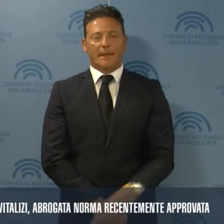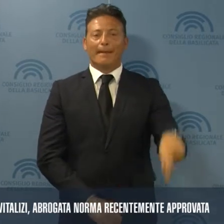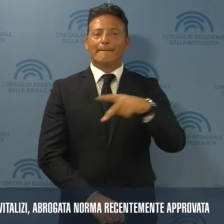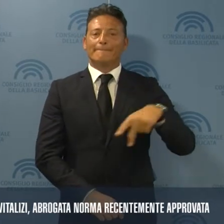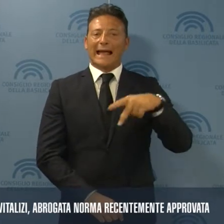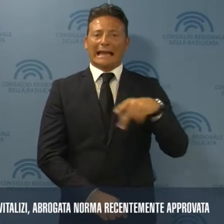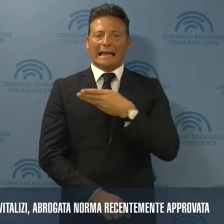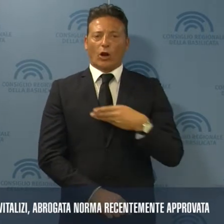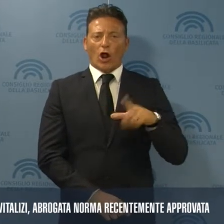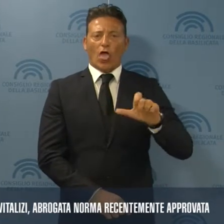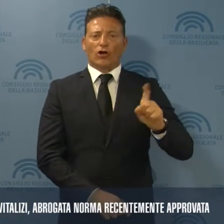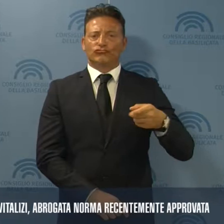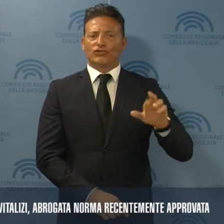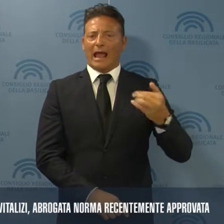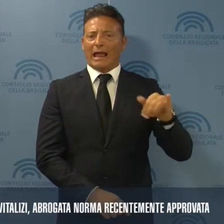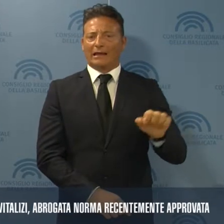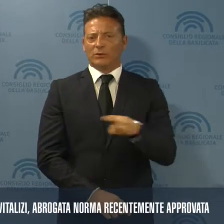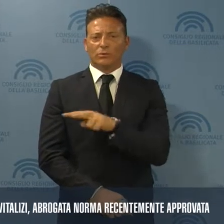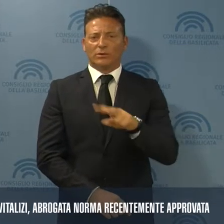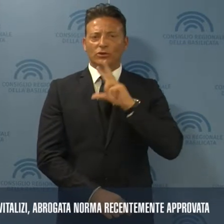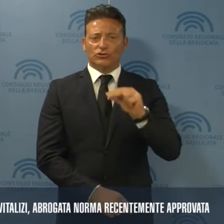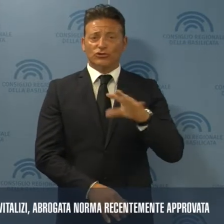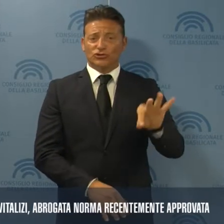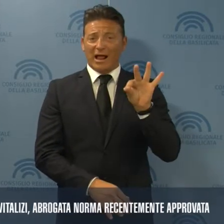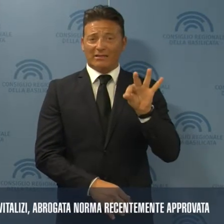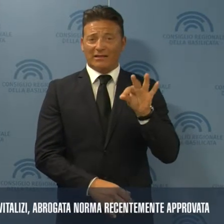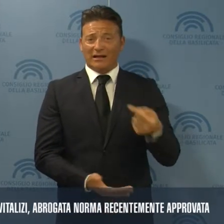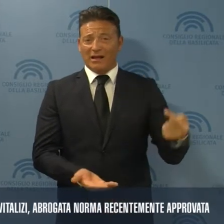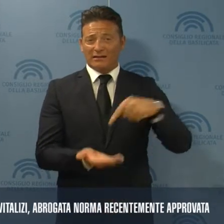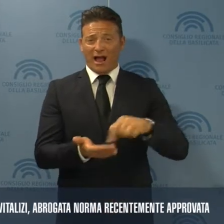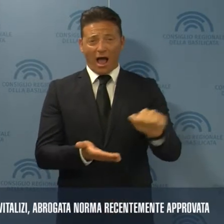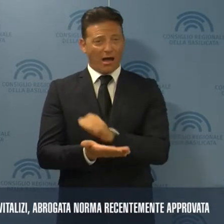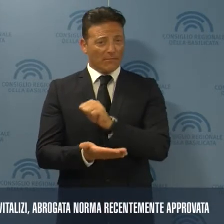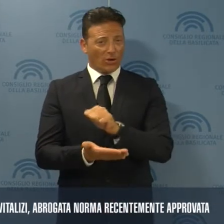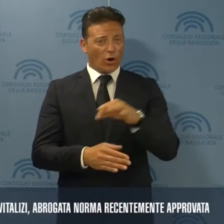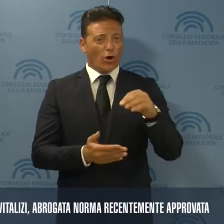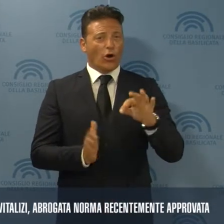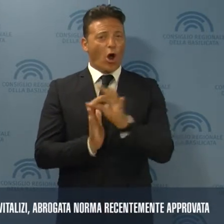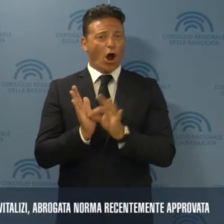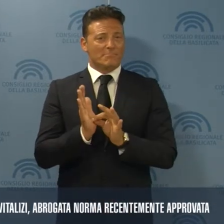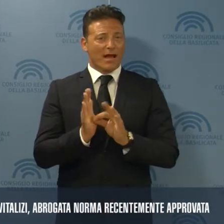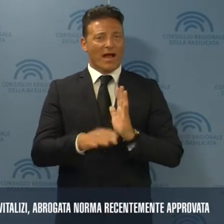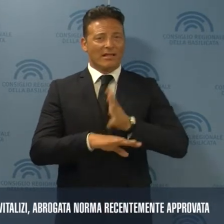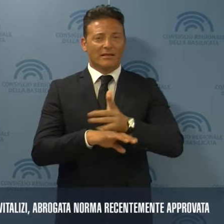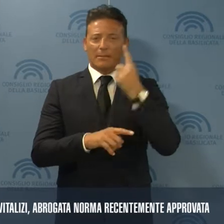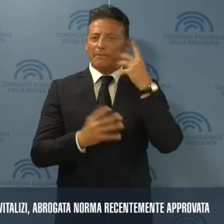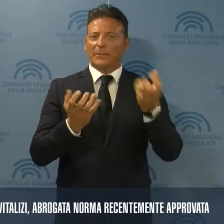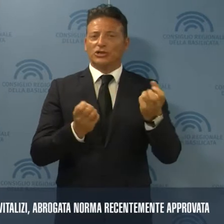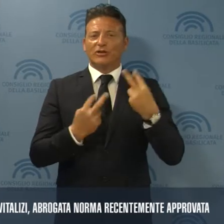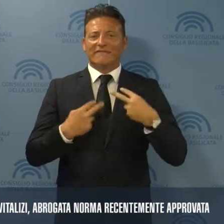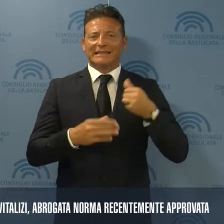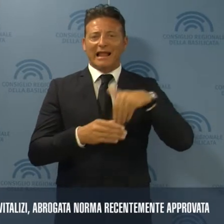Perrino e Leggeri la scelta di ritirare una norma che facilitava l'accesso alla percezione dei